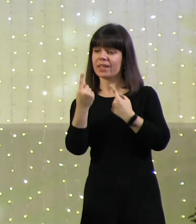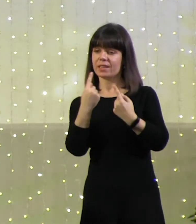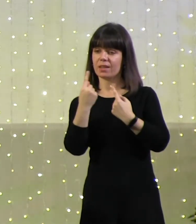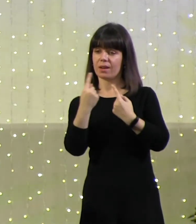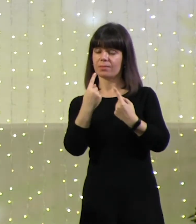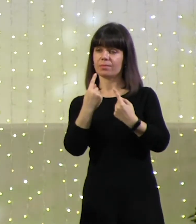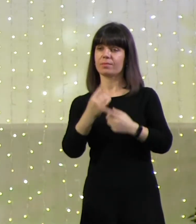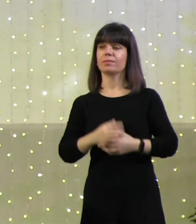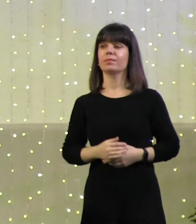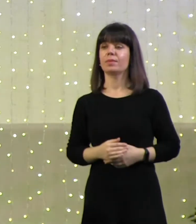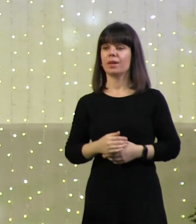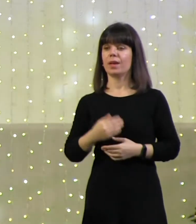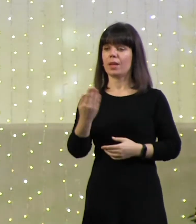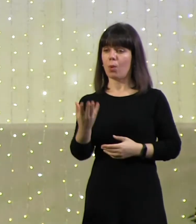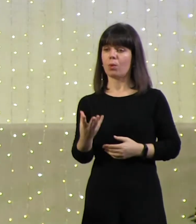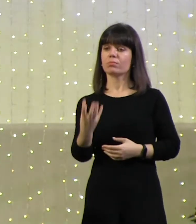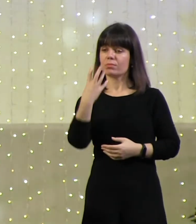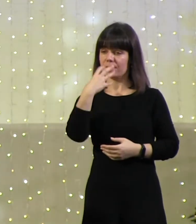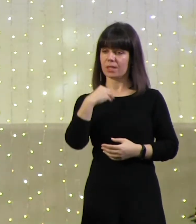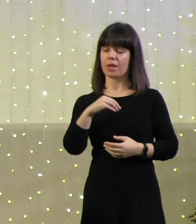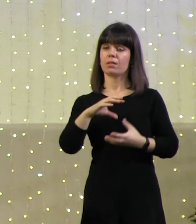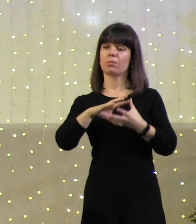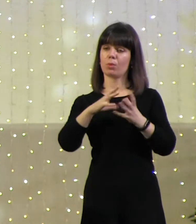что он съел этот плот.